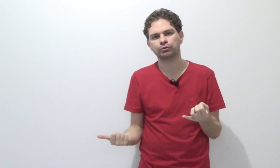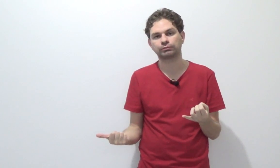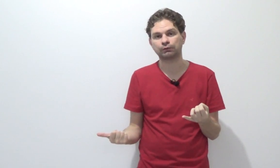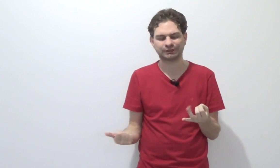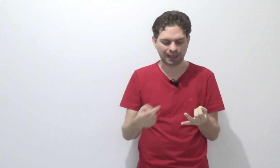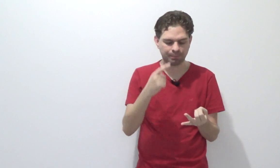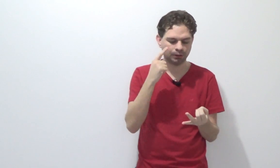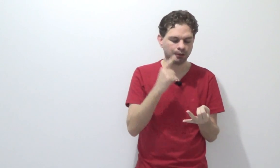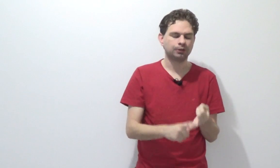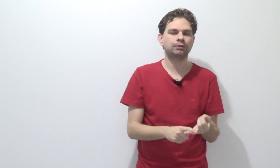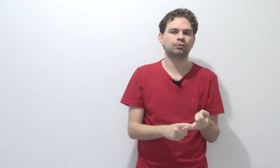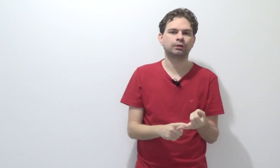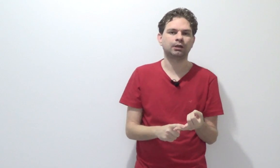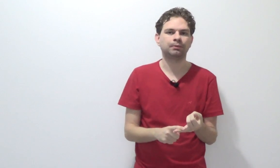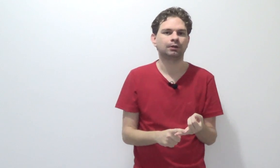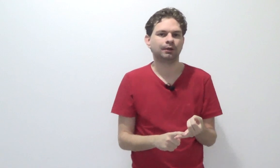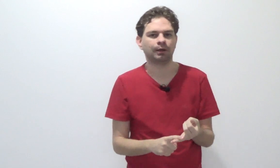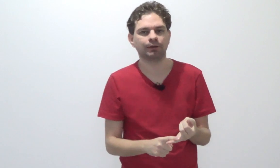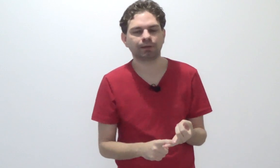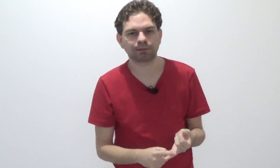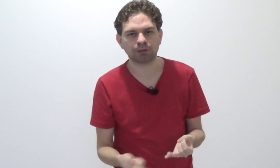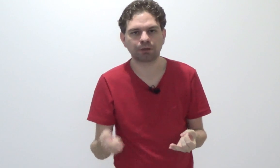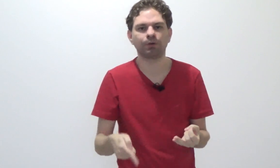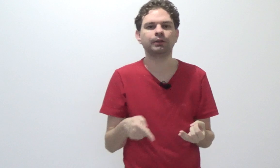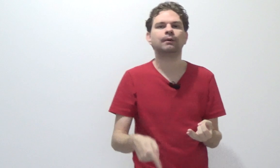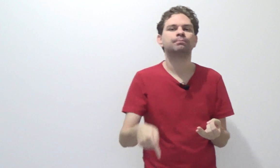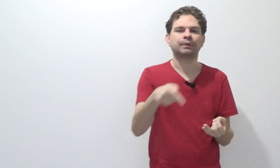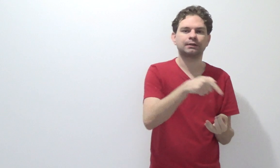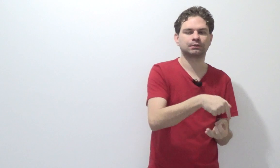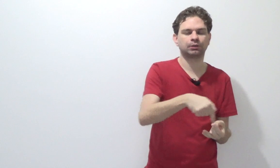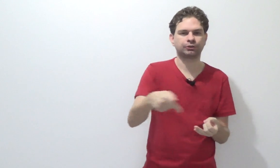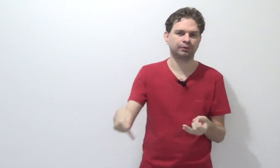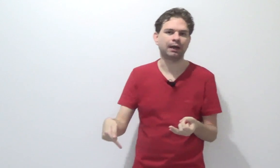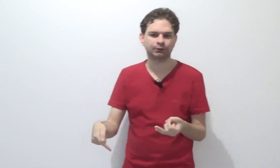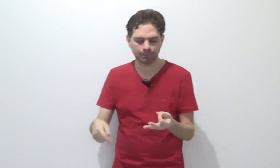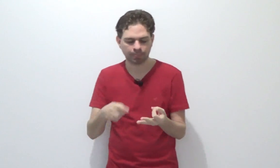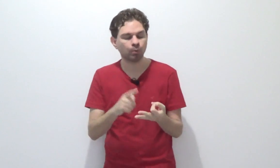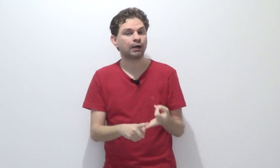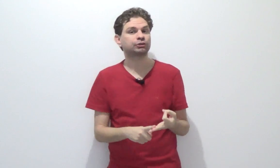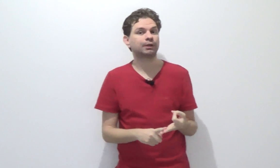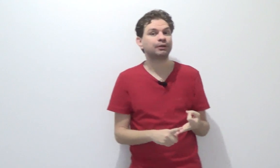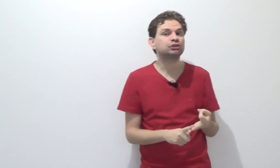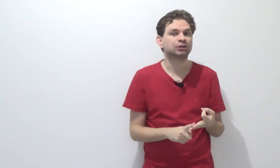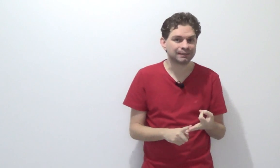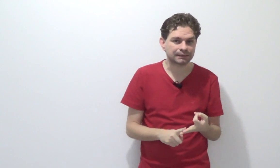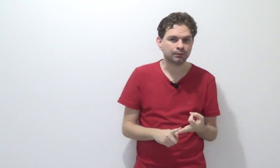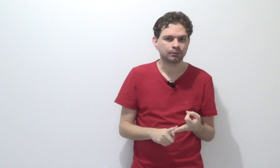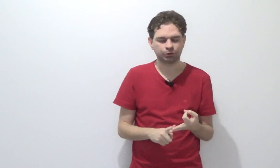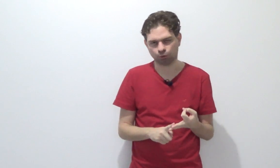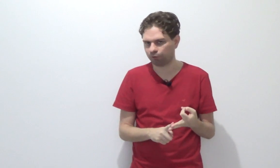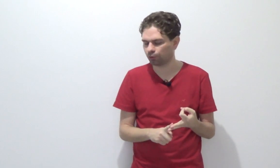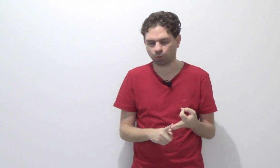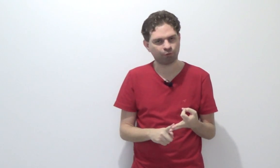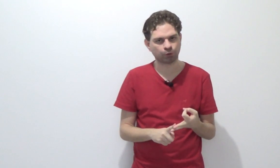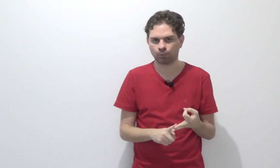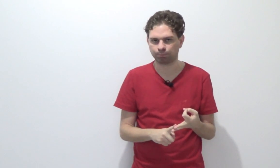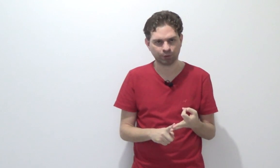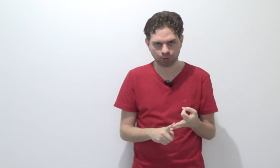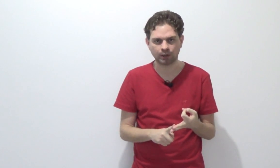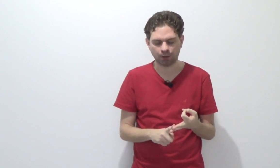resultado sempre, e o crime tentado, teoria da ação da atividade. No caso de crime à distância, de novo, não confunda com plurilocal,